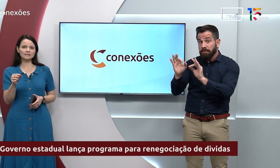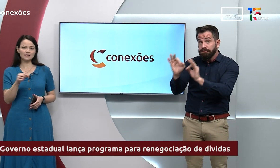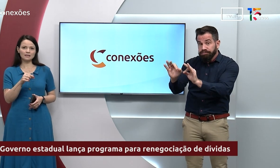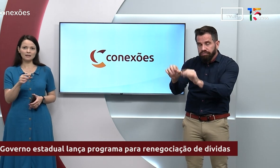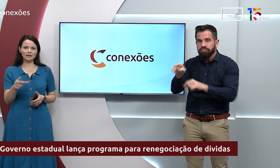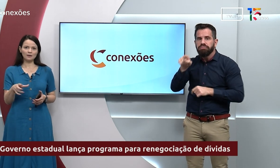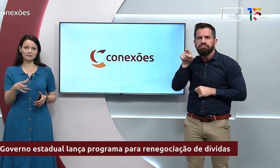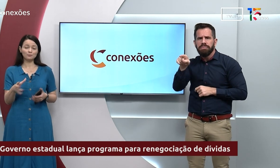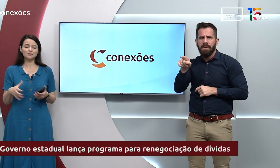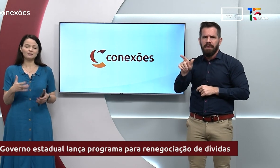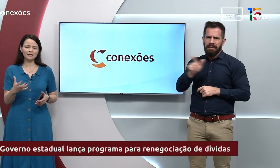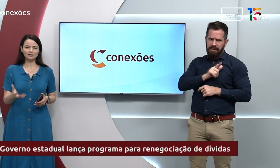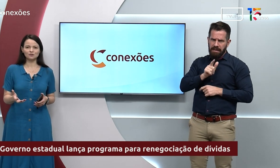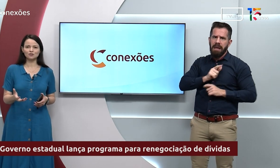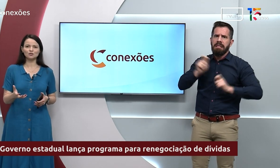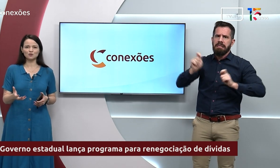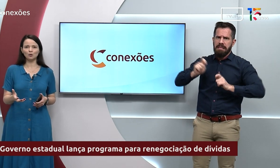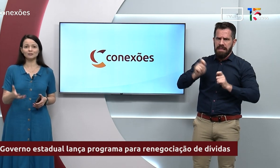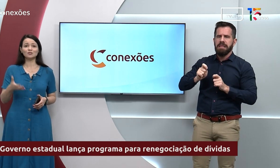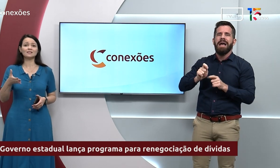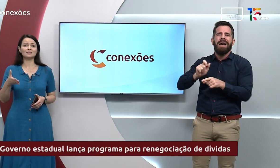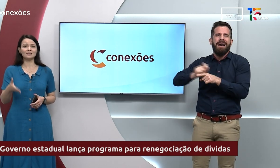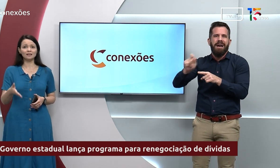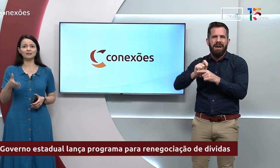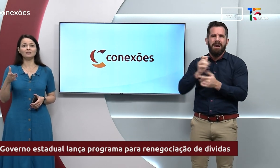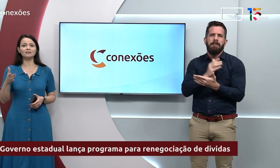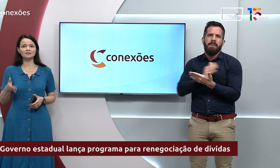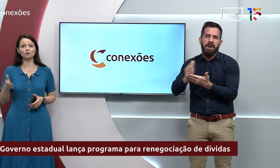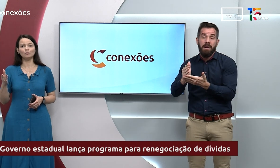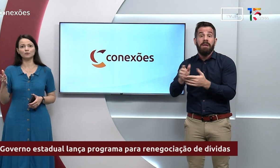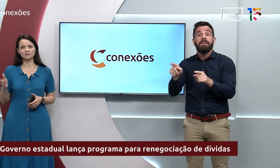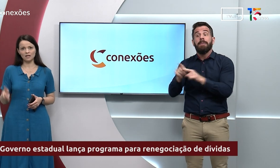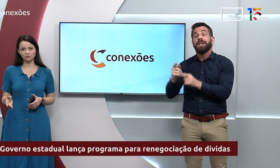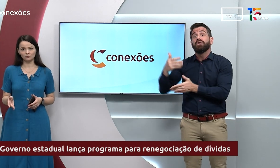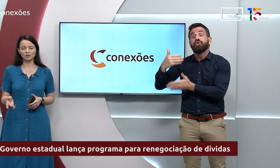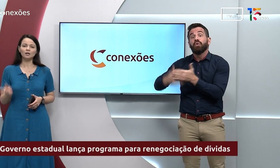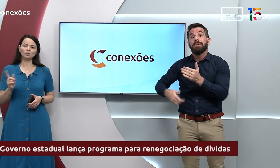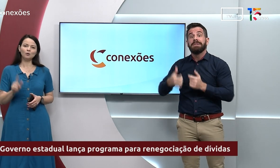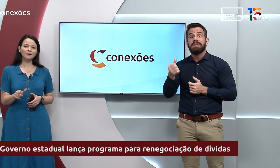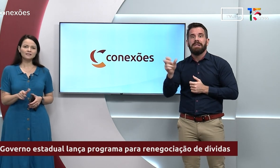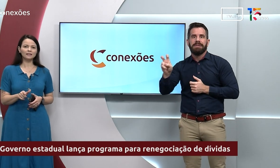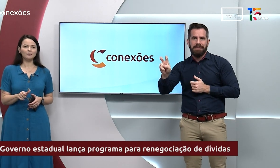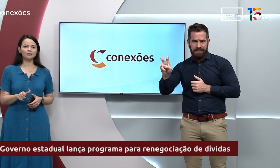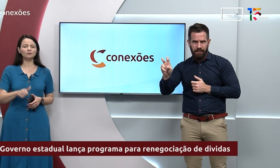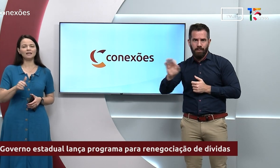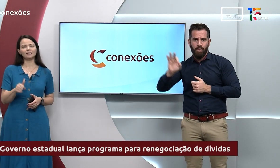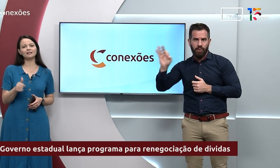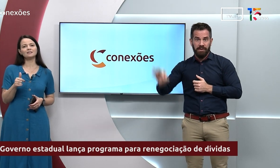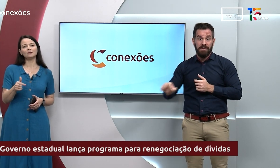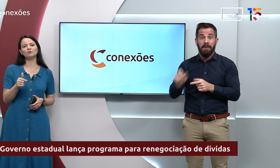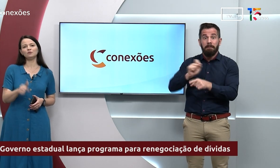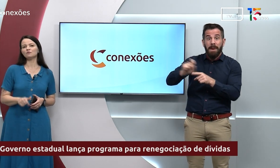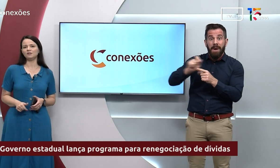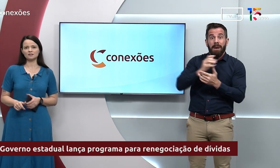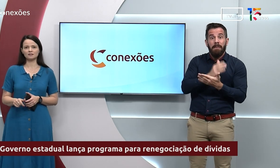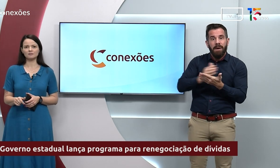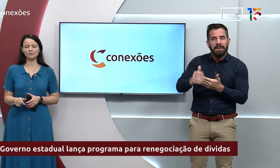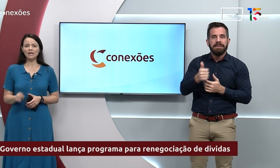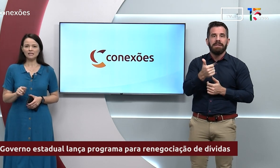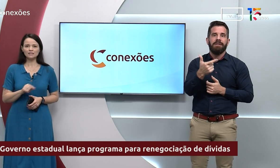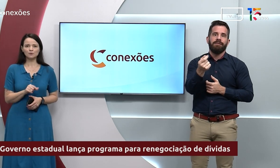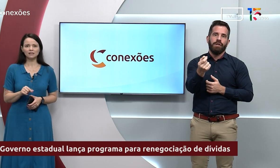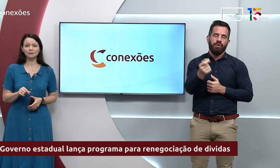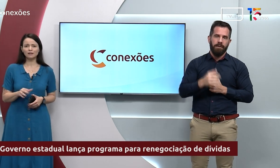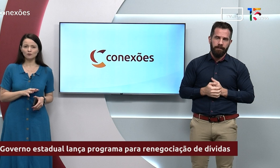essa possibilidade de desconto é de 65% e o parcelamento é em até 120 vezes.